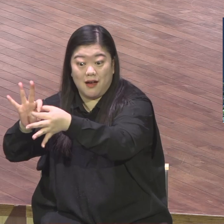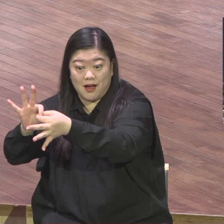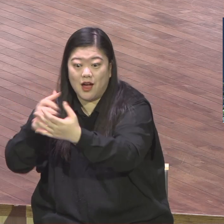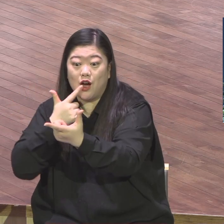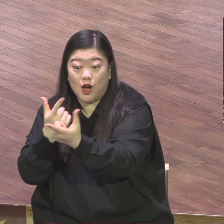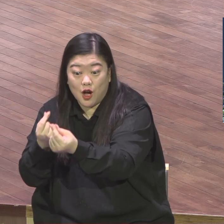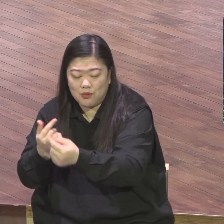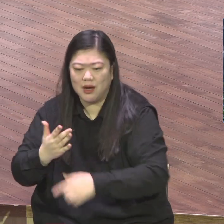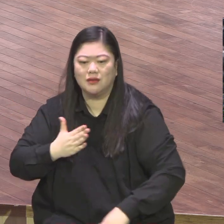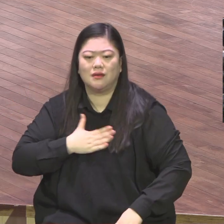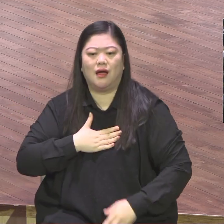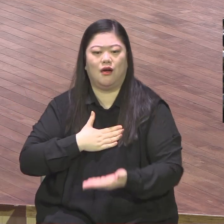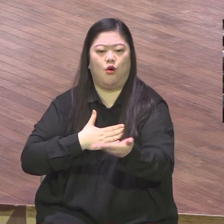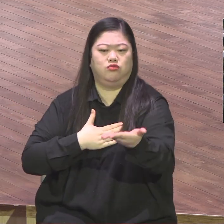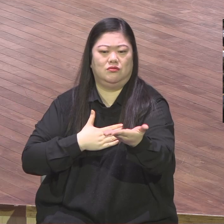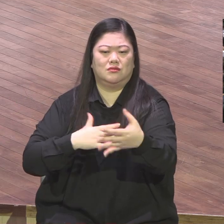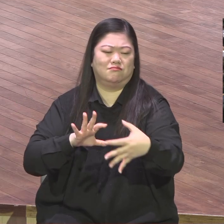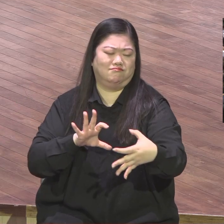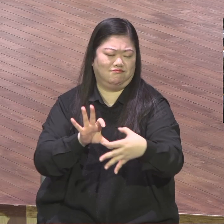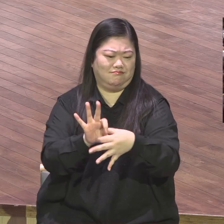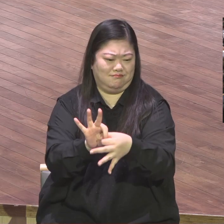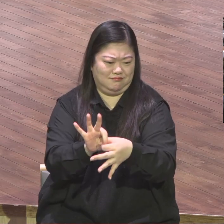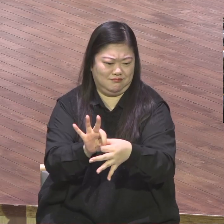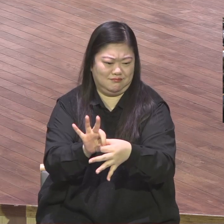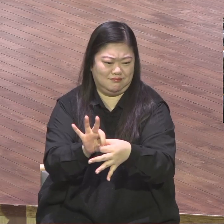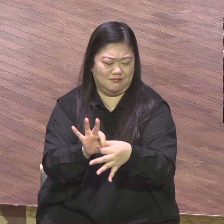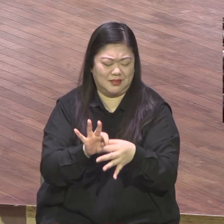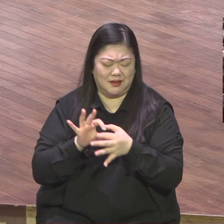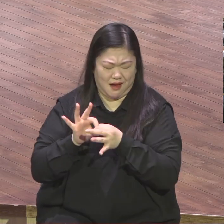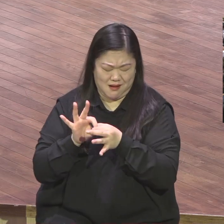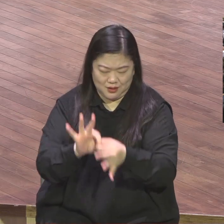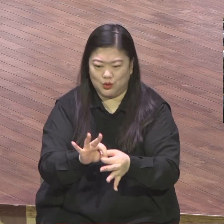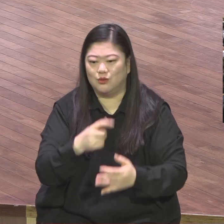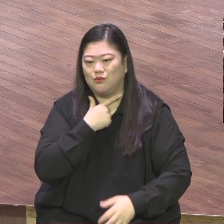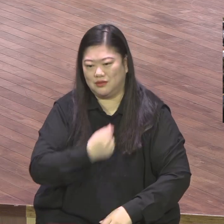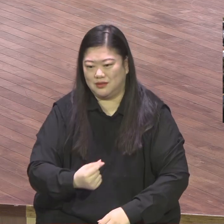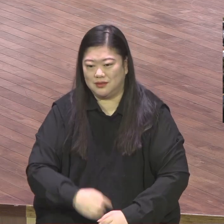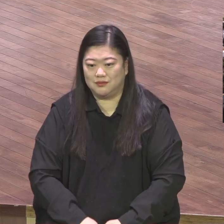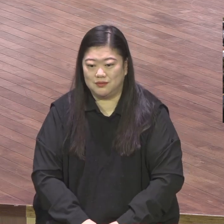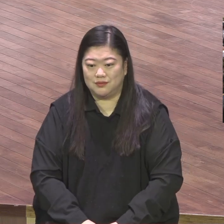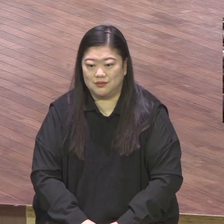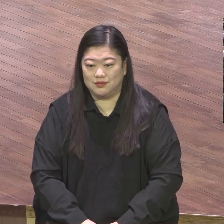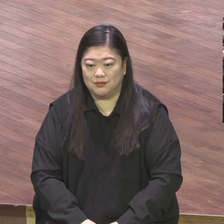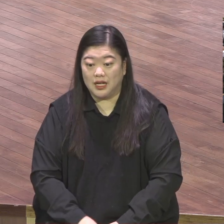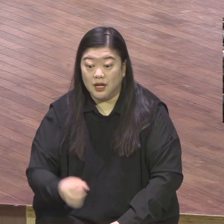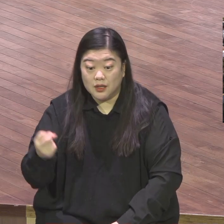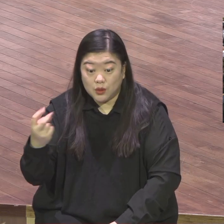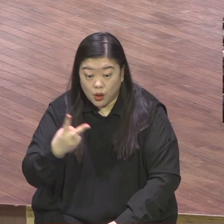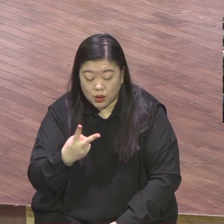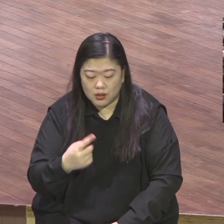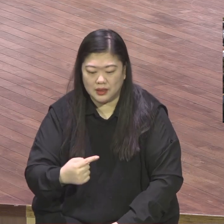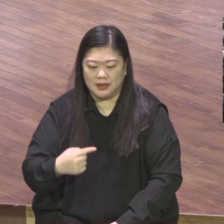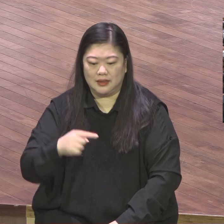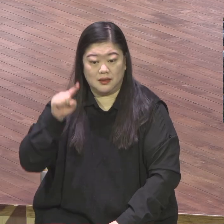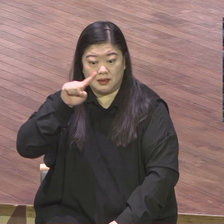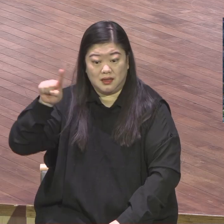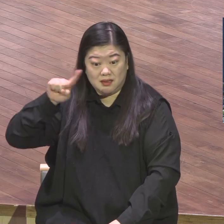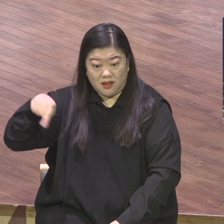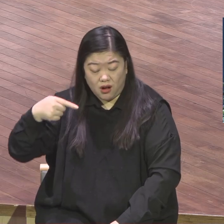기대합니다 저와의 관계뿐만 아니에요 여러분 한 분 한 분이 서로 서로가 그런 존재가 돼야